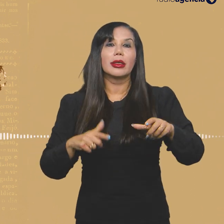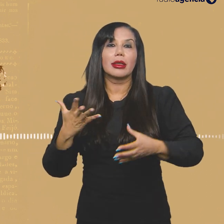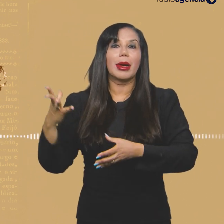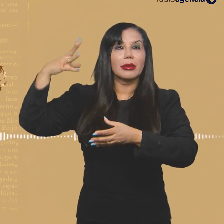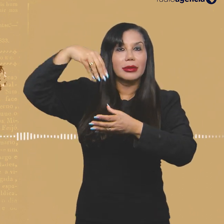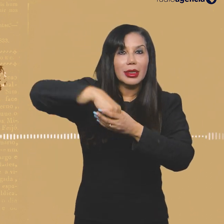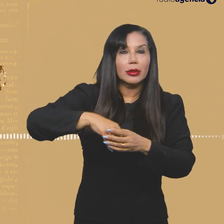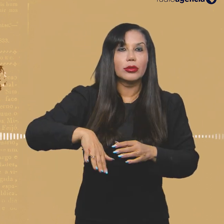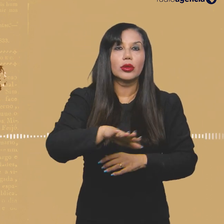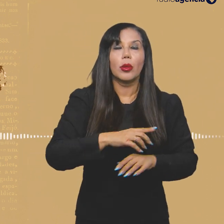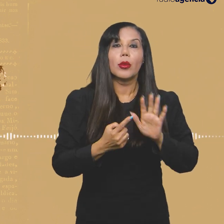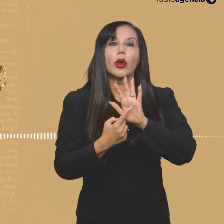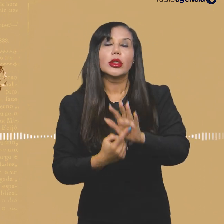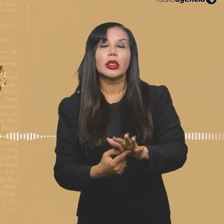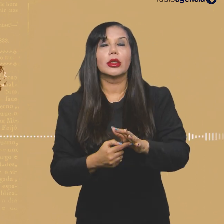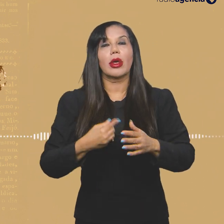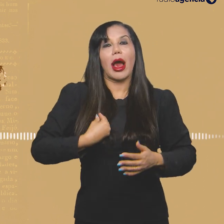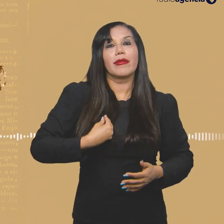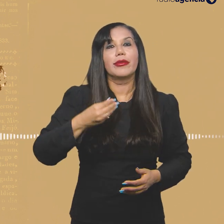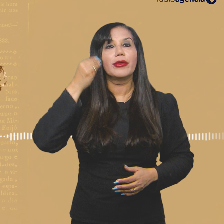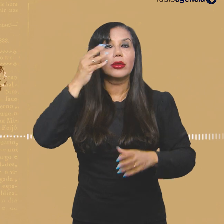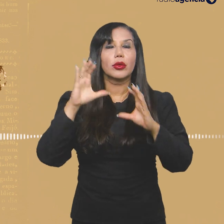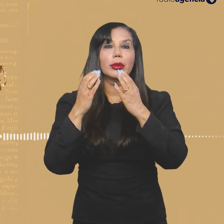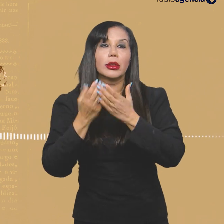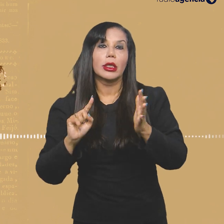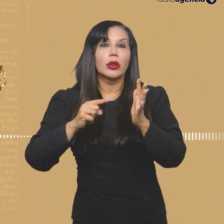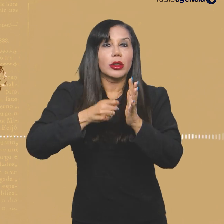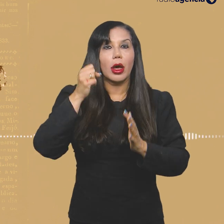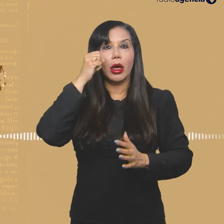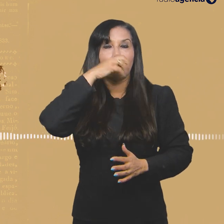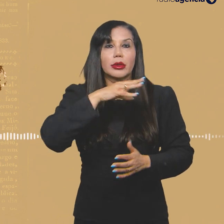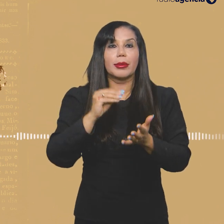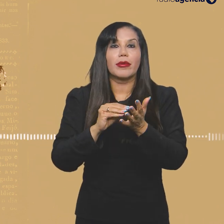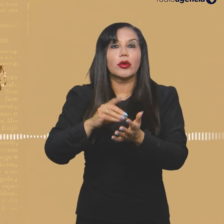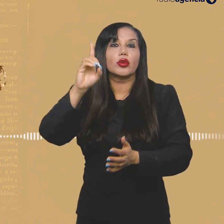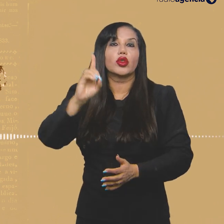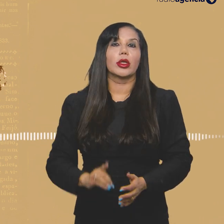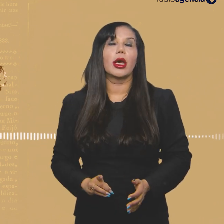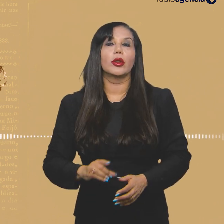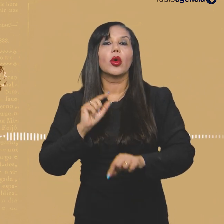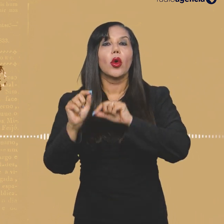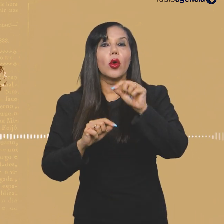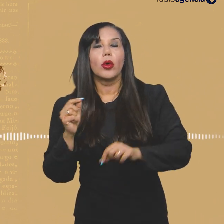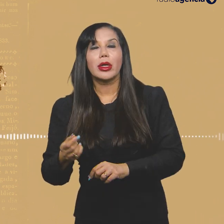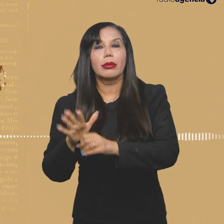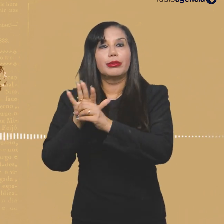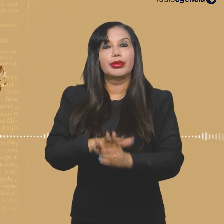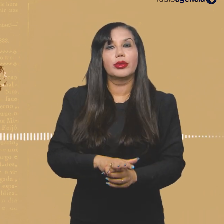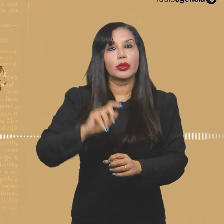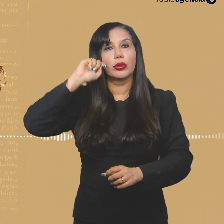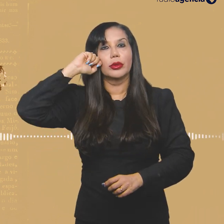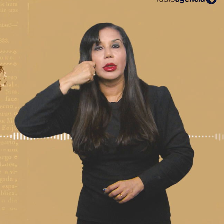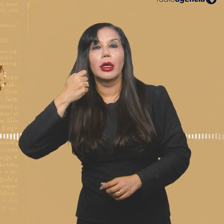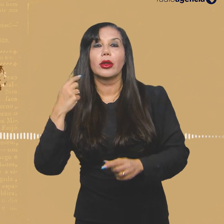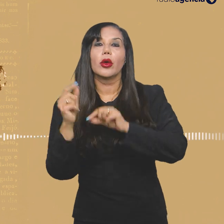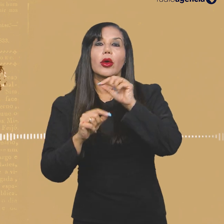atuam dentro dos territórios mostrando o dia a dia das comunidades, denunciando abusos e violações de direitos sofridas e que acabam